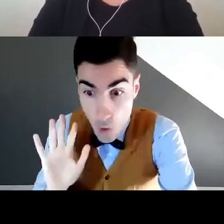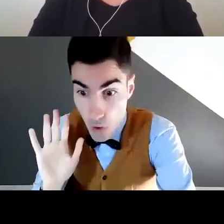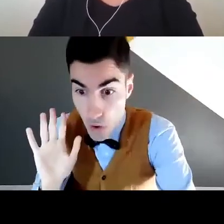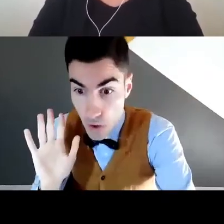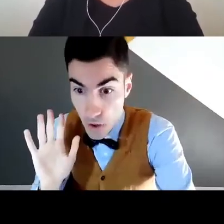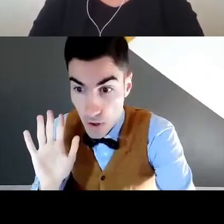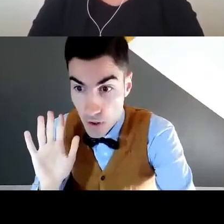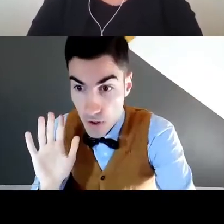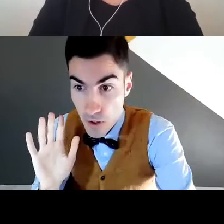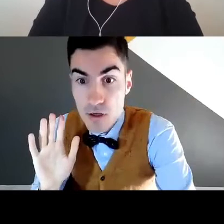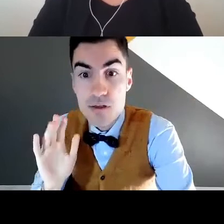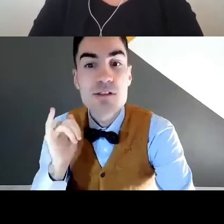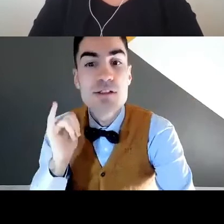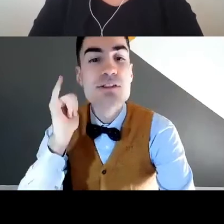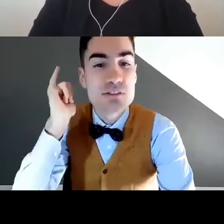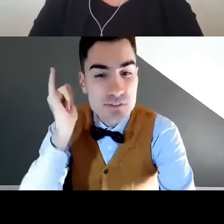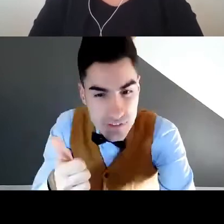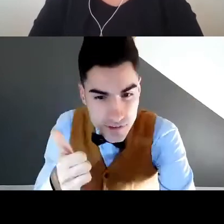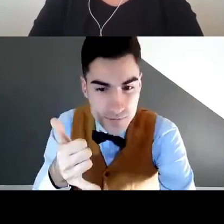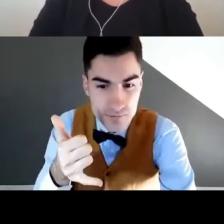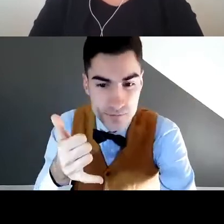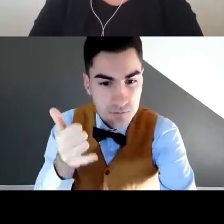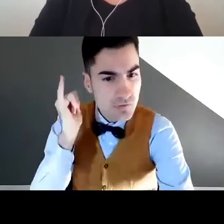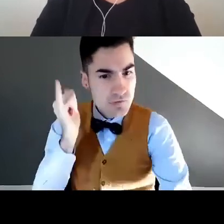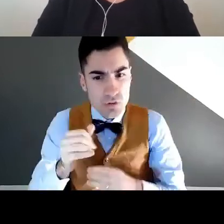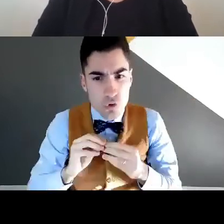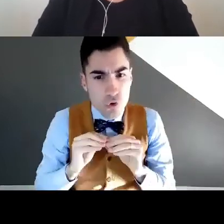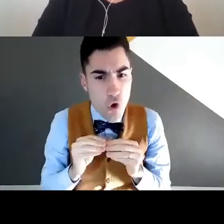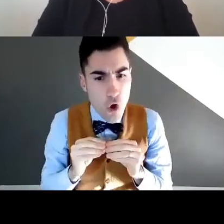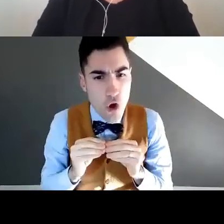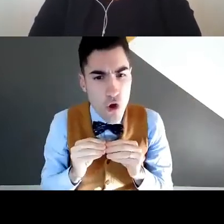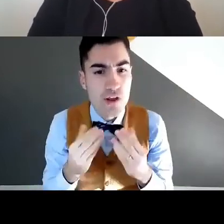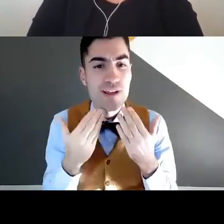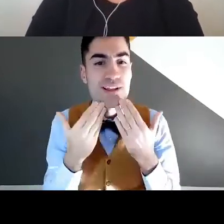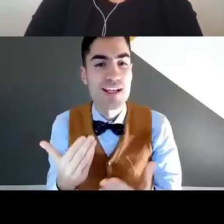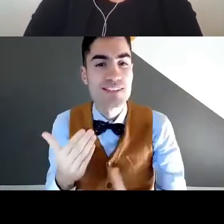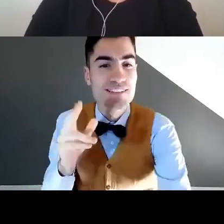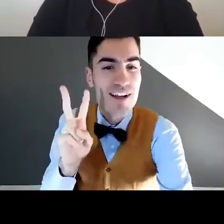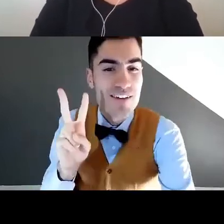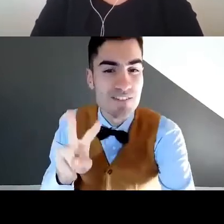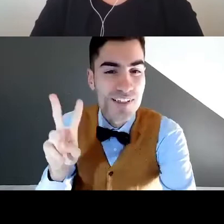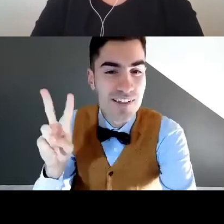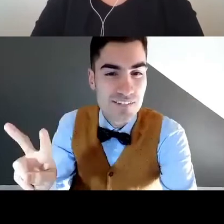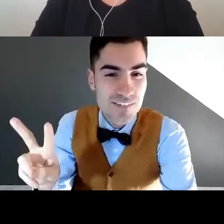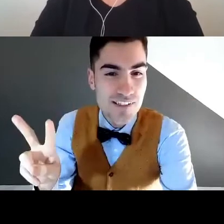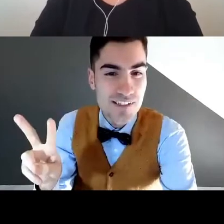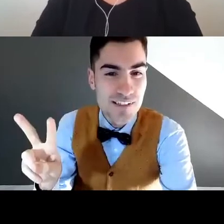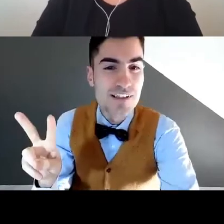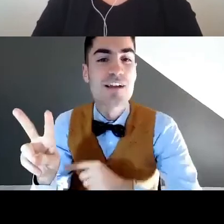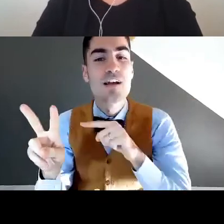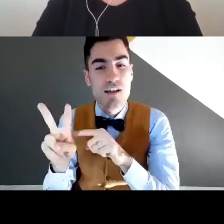che voi vedete in un film, in un cartone animato? Ma certo che sì. Certo che è possibile. Come?